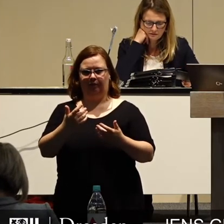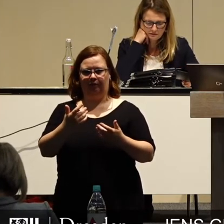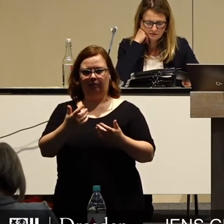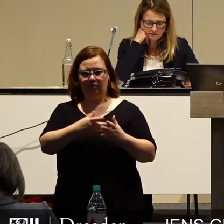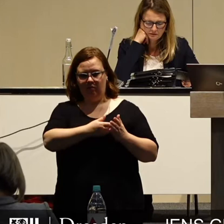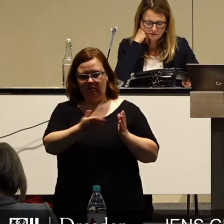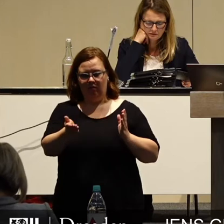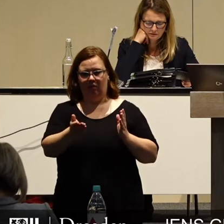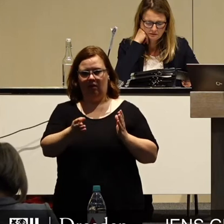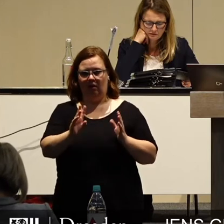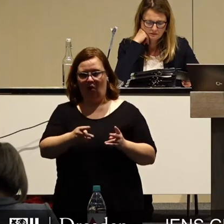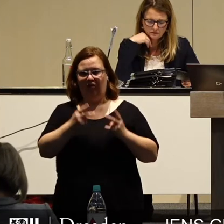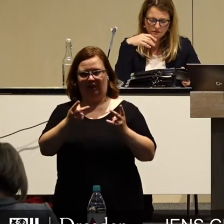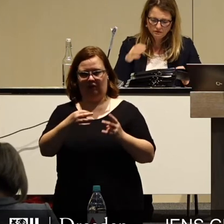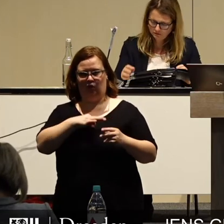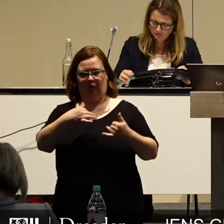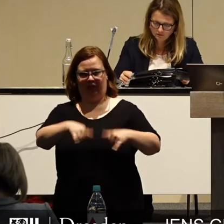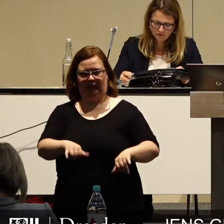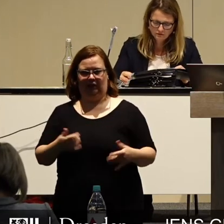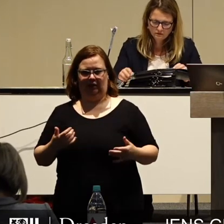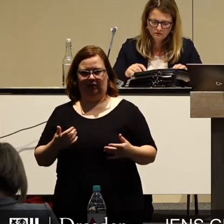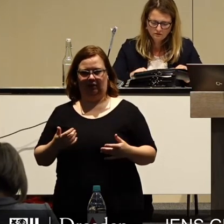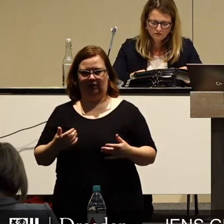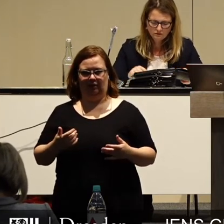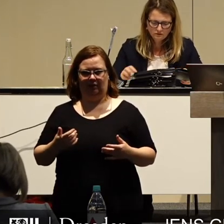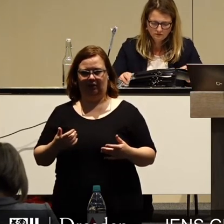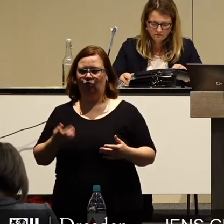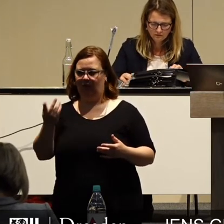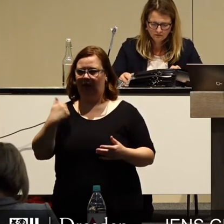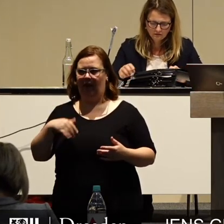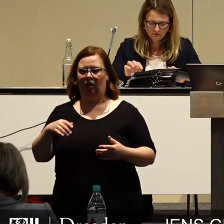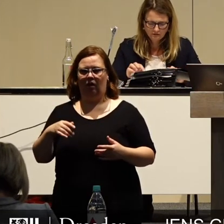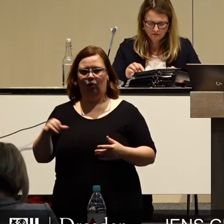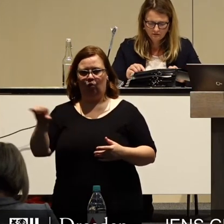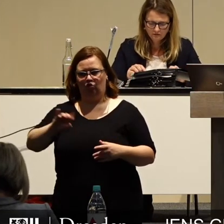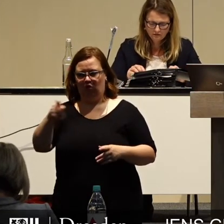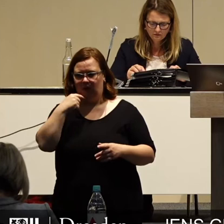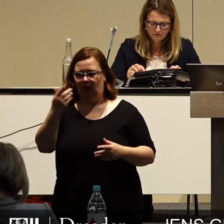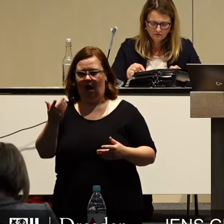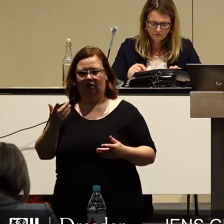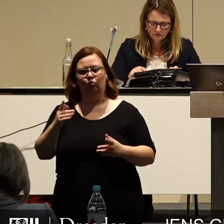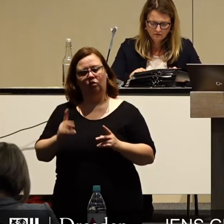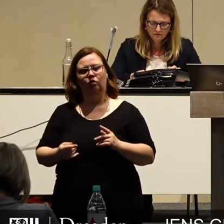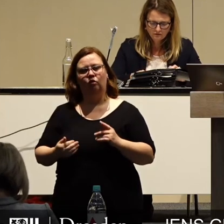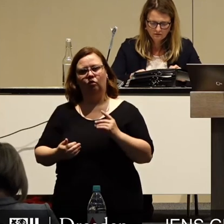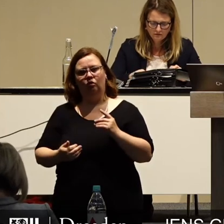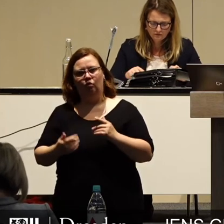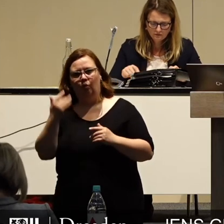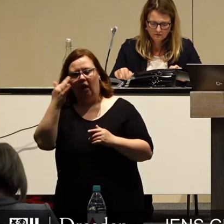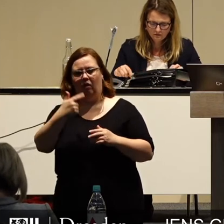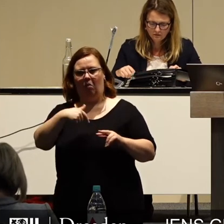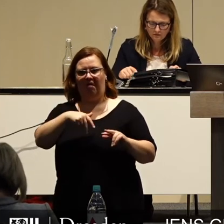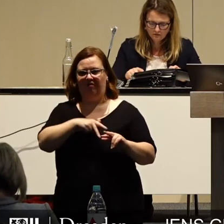die wir uns aber, so wie es Herr Krüger schon gesagt hat, neu überdenken müssen, ob wir